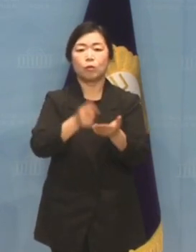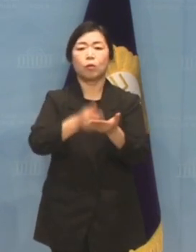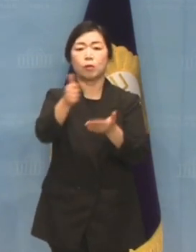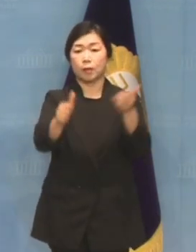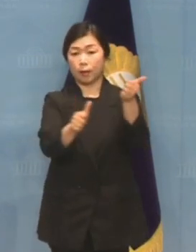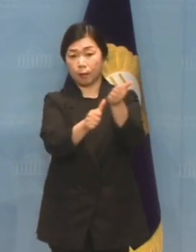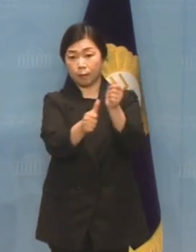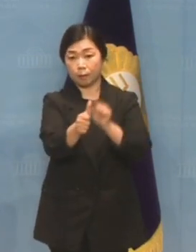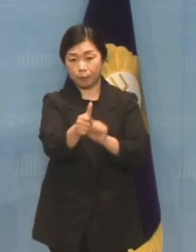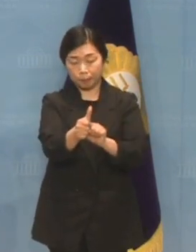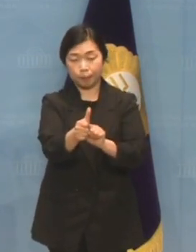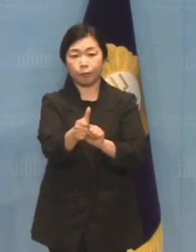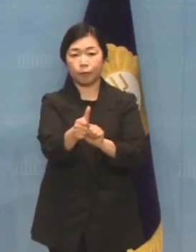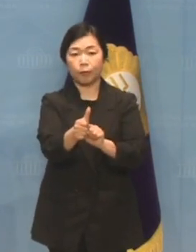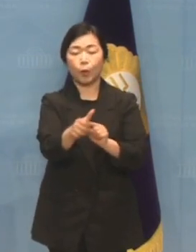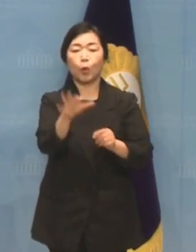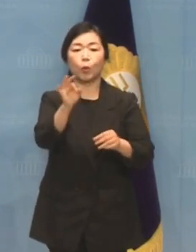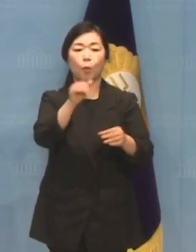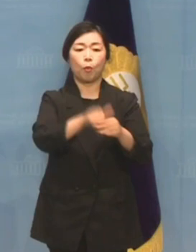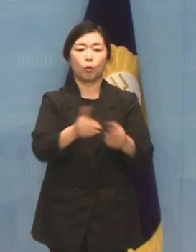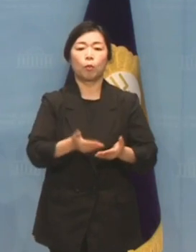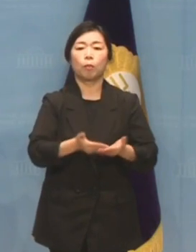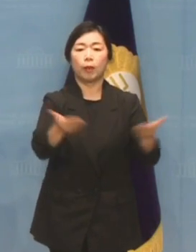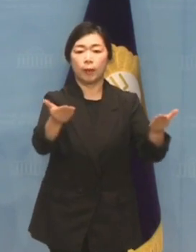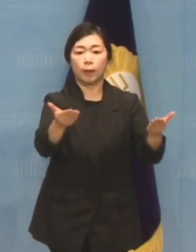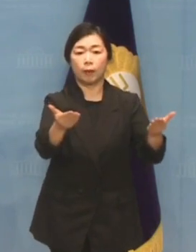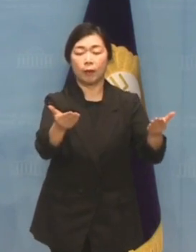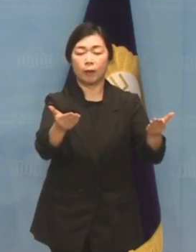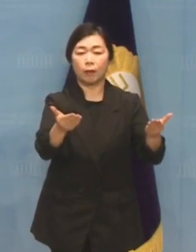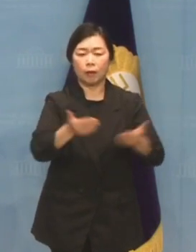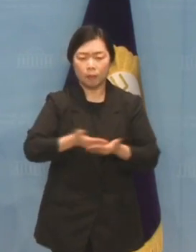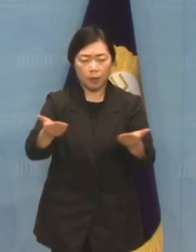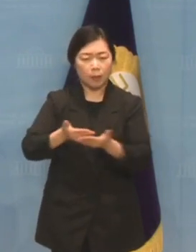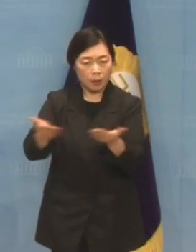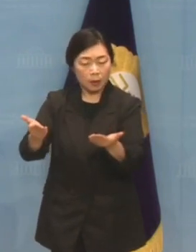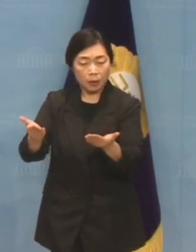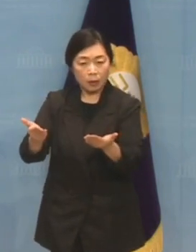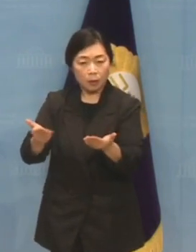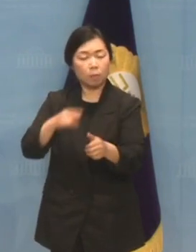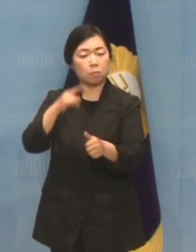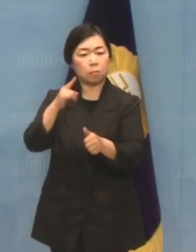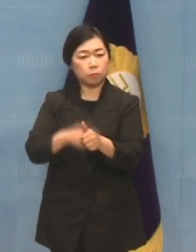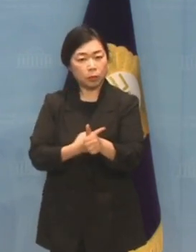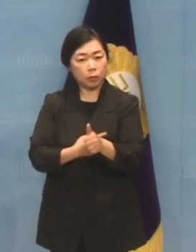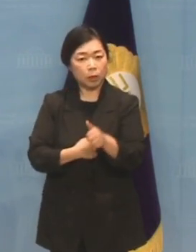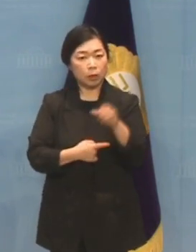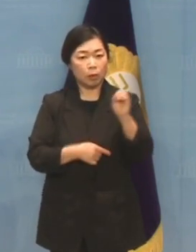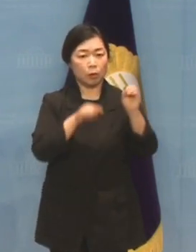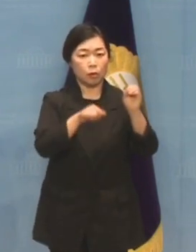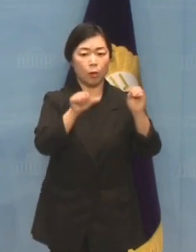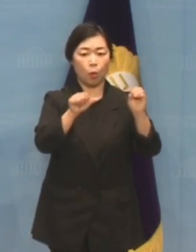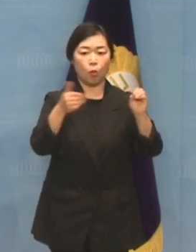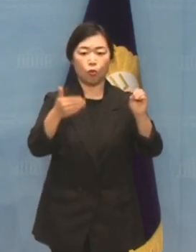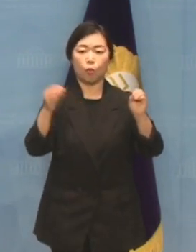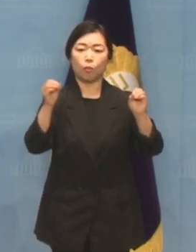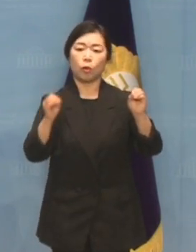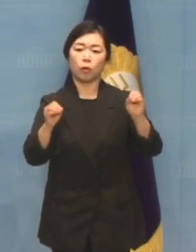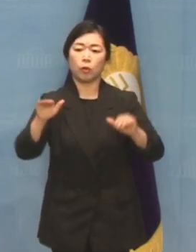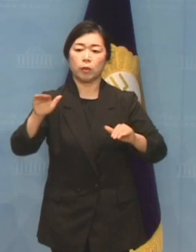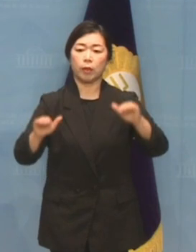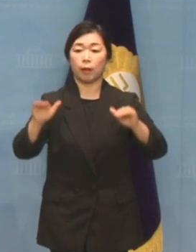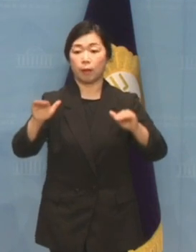가늠도 안 되는 상황입니다. 돈복두 덕분인지 0.59%포인트 차이